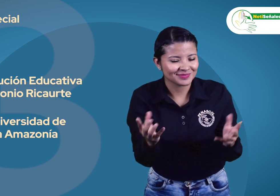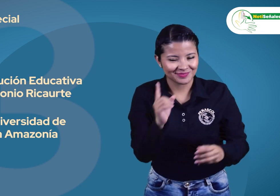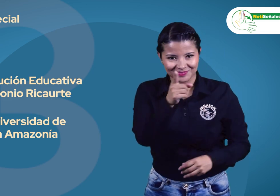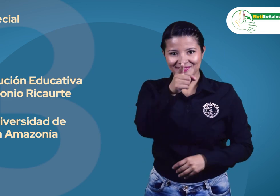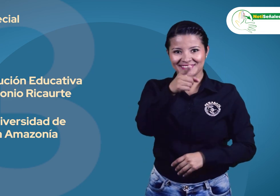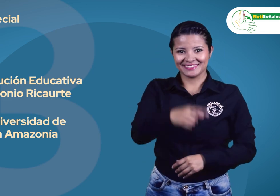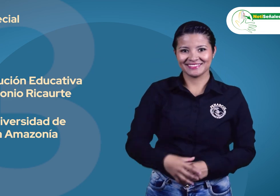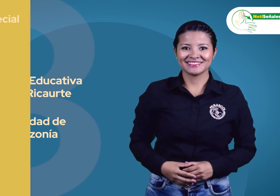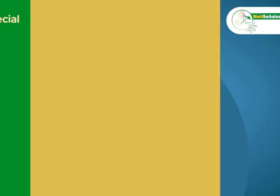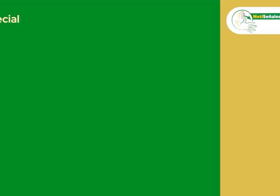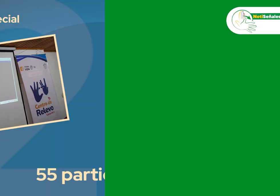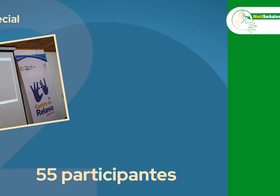fue